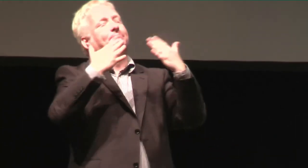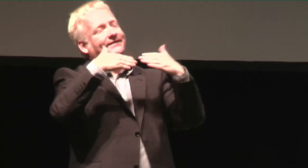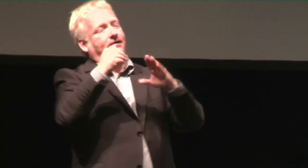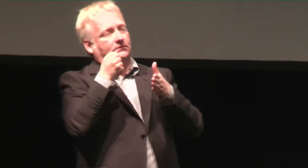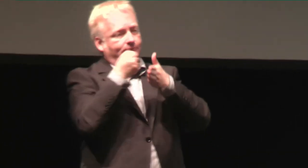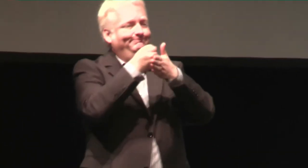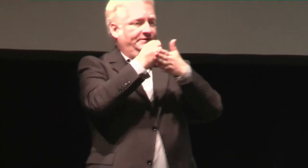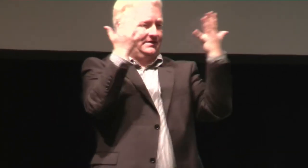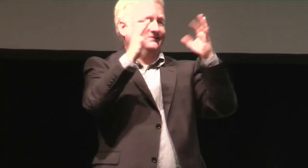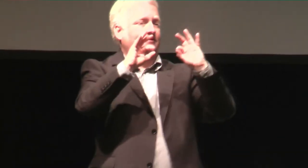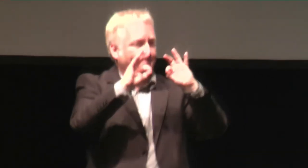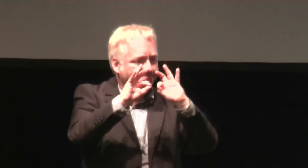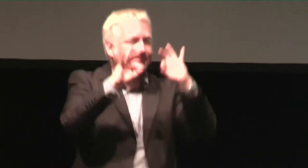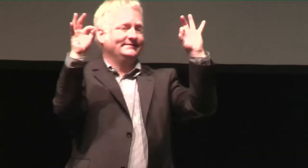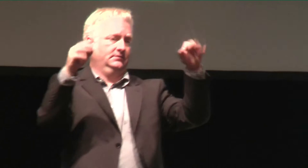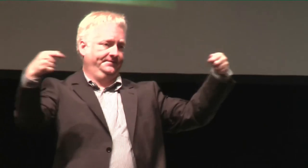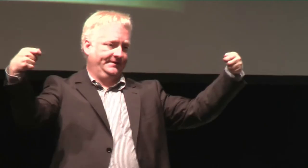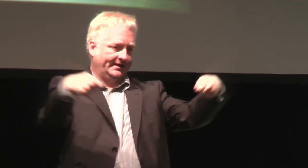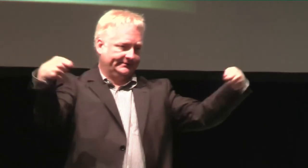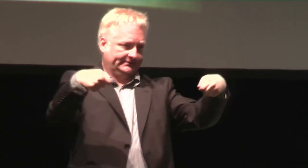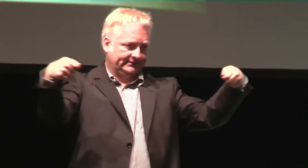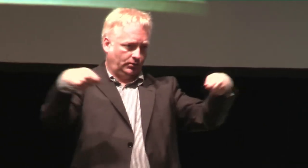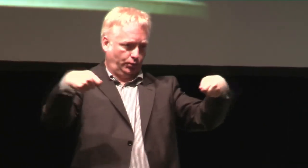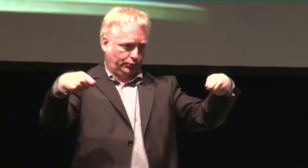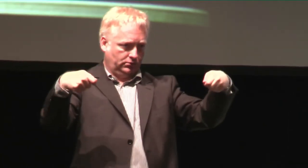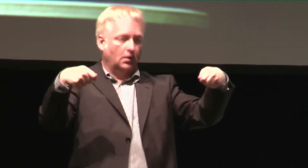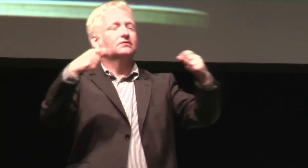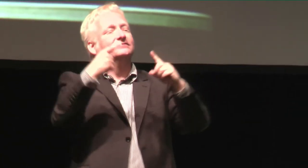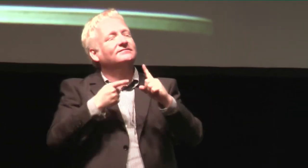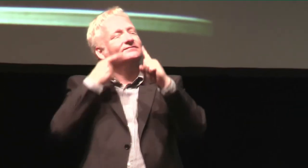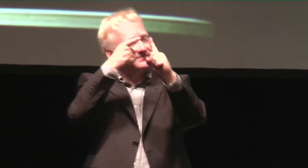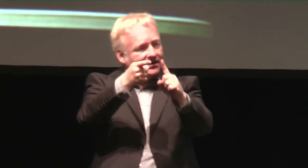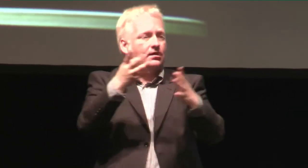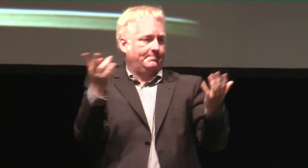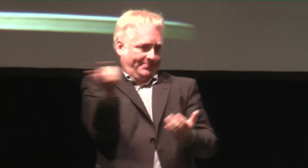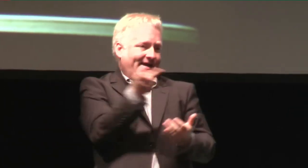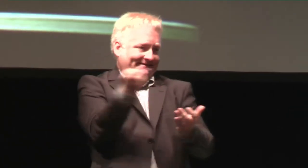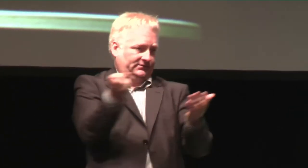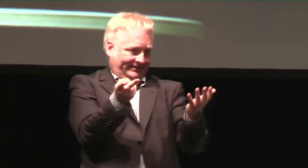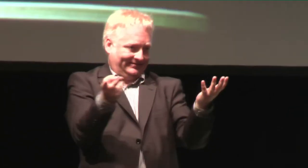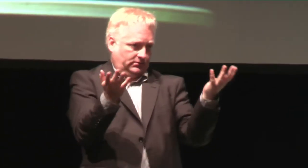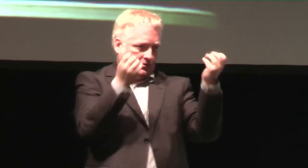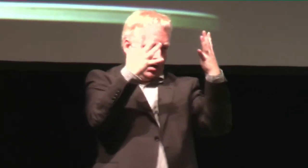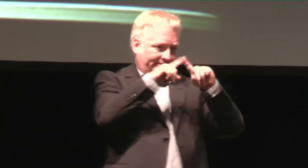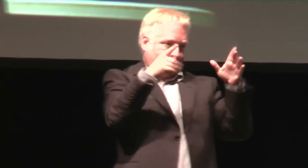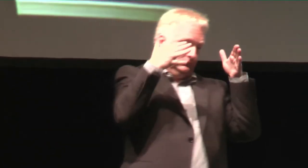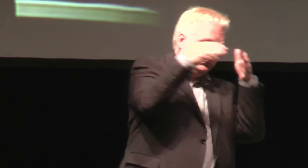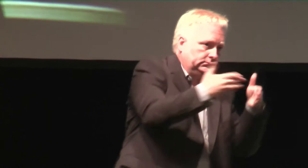Und dann können wir uns dort viel mehr und synergetisch einsetzen, um eben die Ziele zu